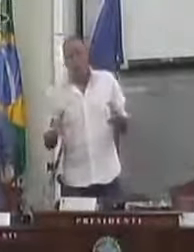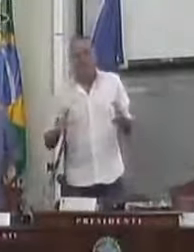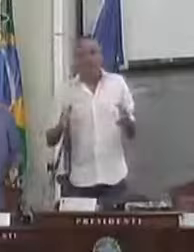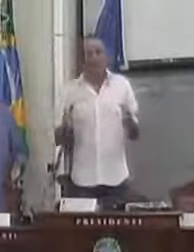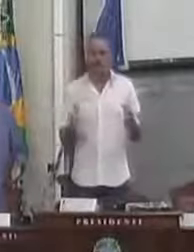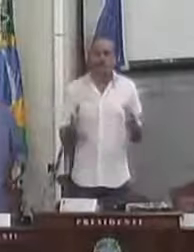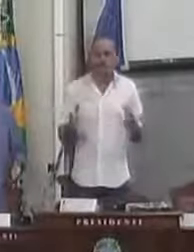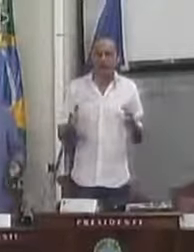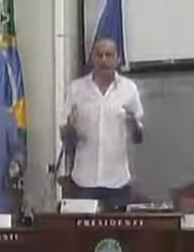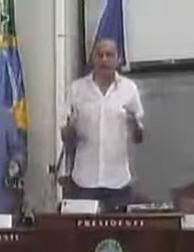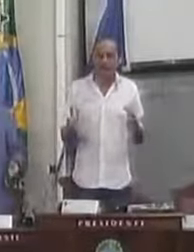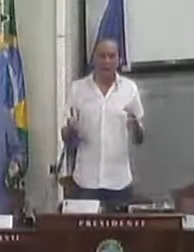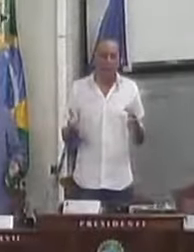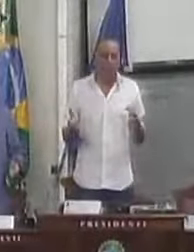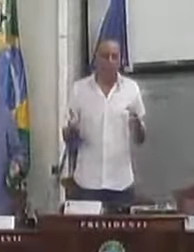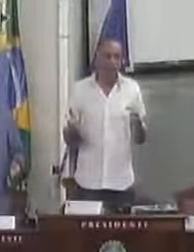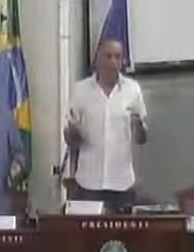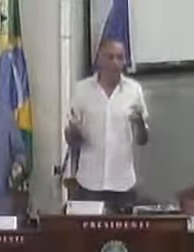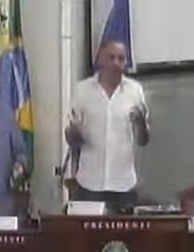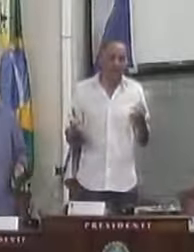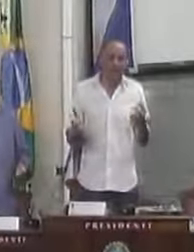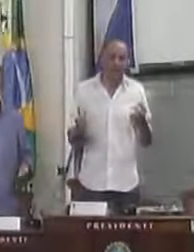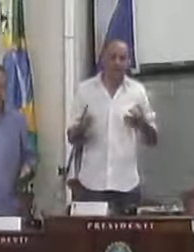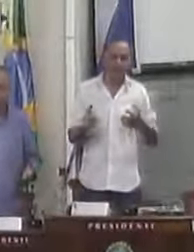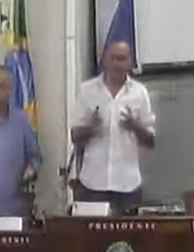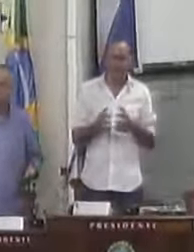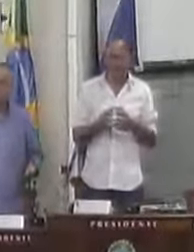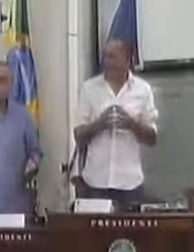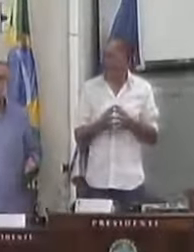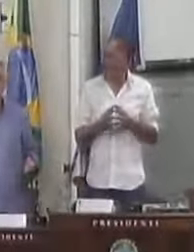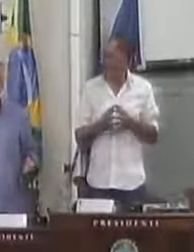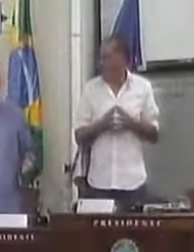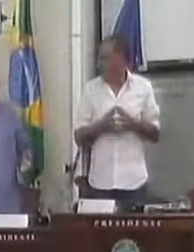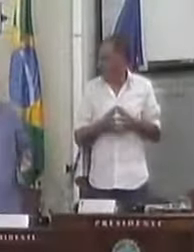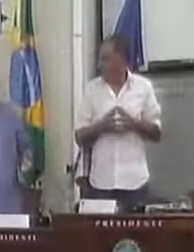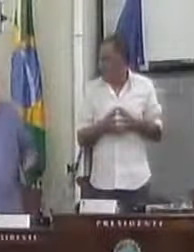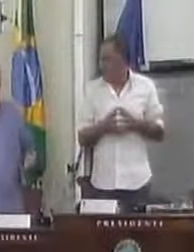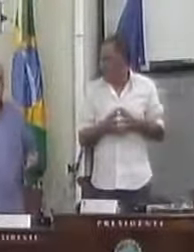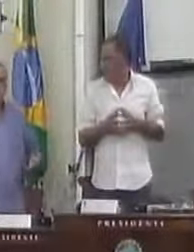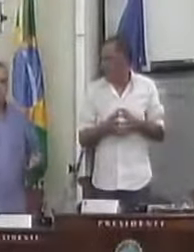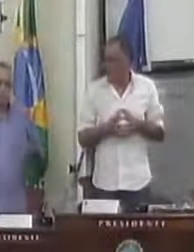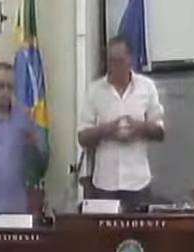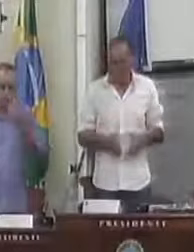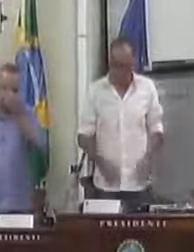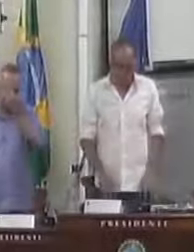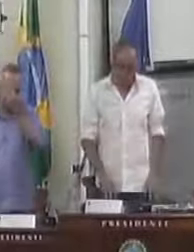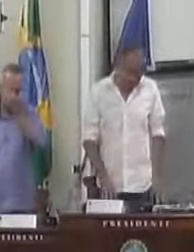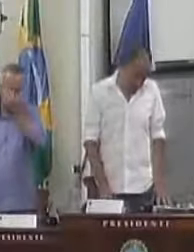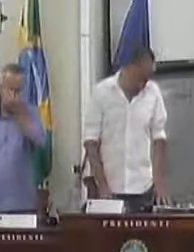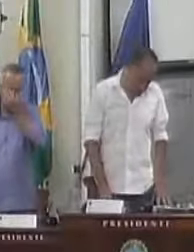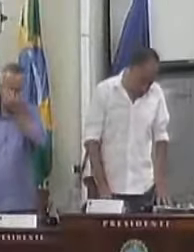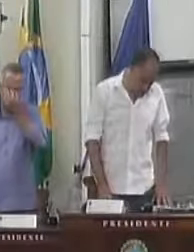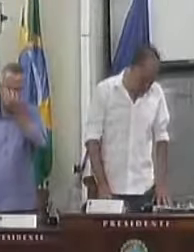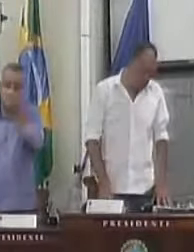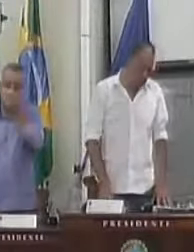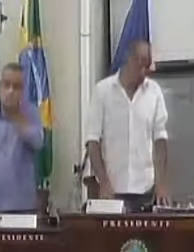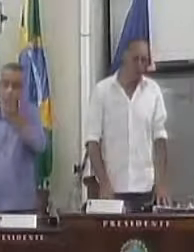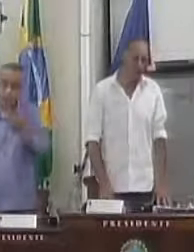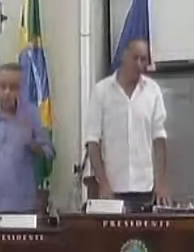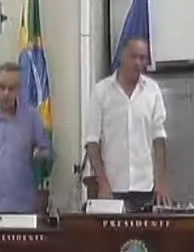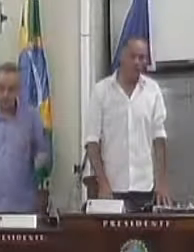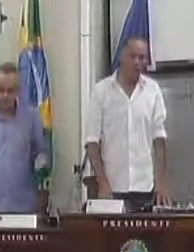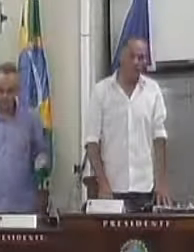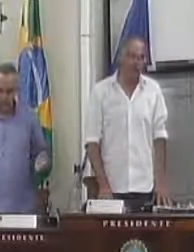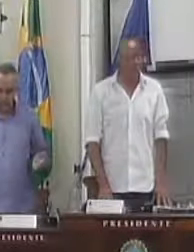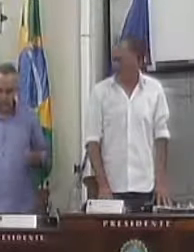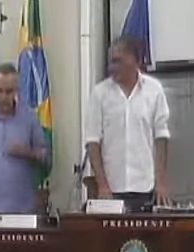Pai Nosso, que estás em céu, santificado, sereis o vosso bem Sereis o vosso bem, sereis a feita a